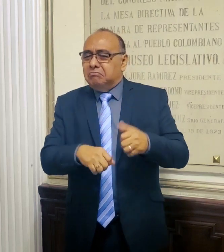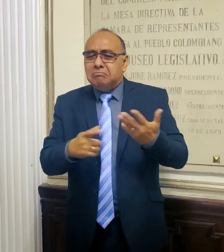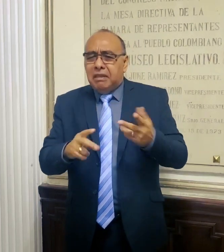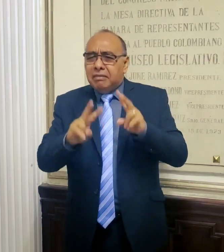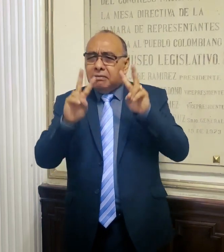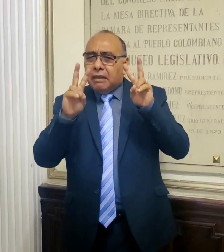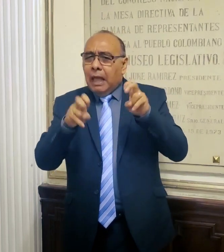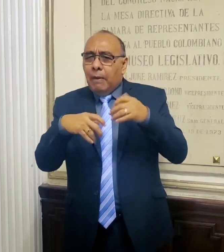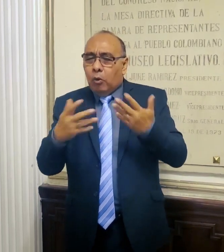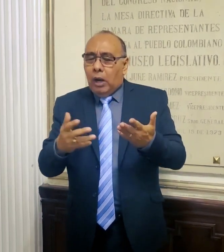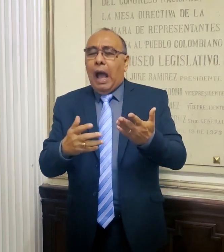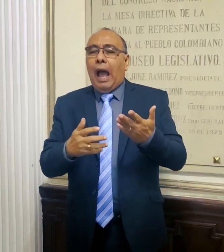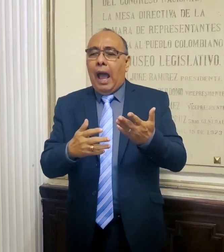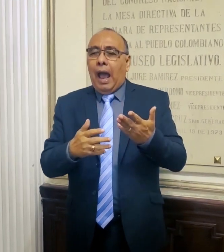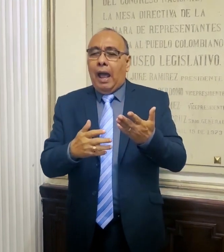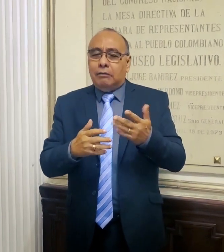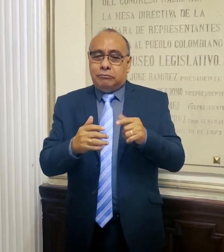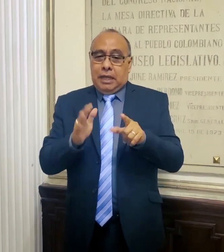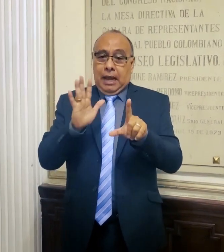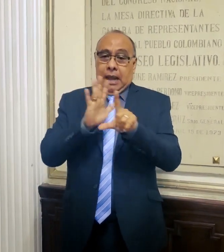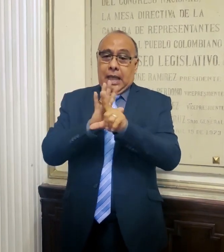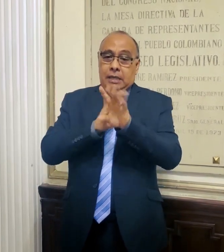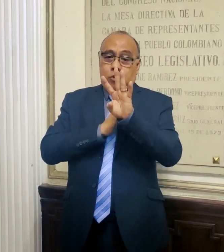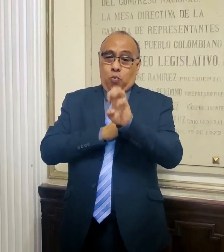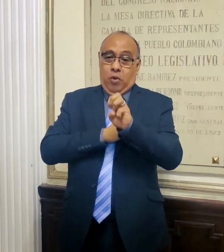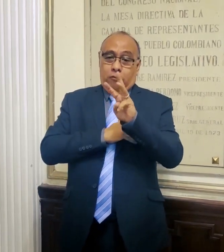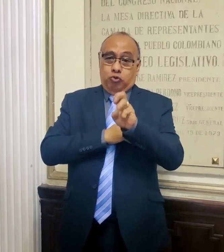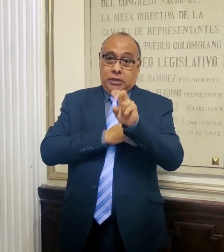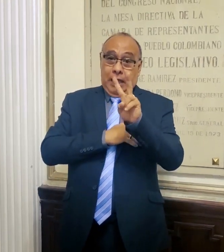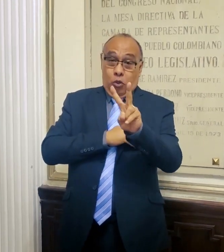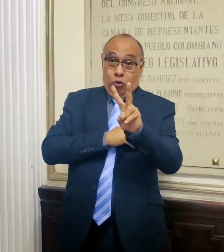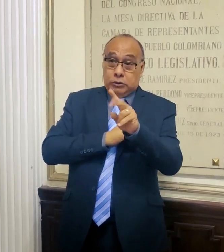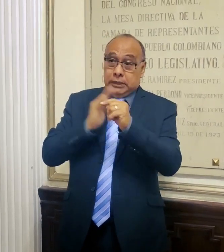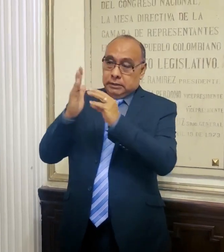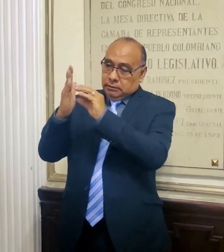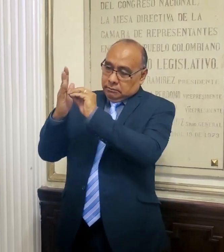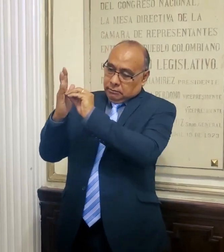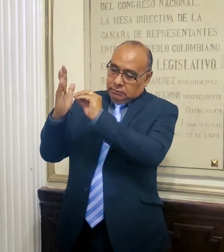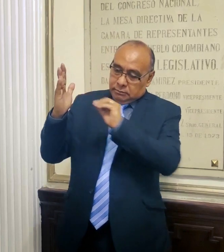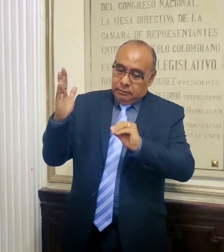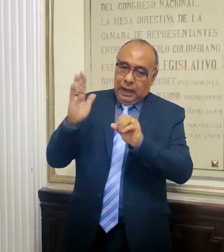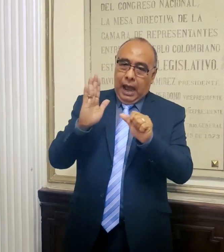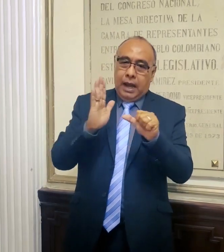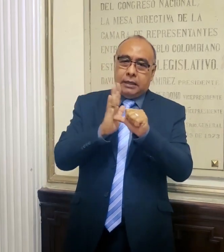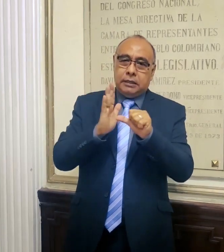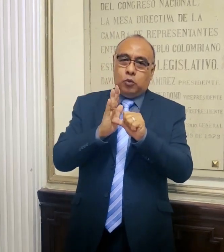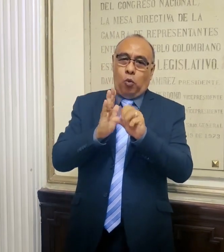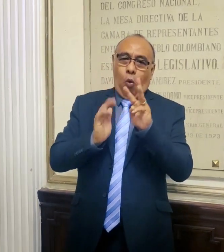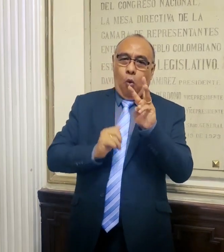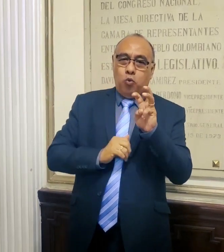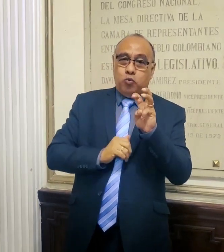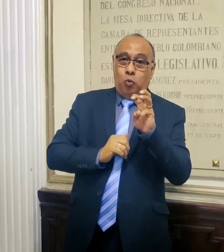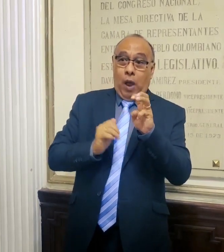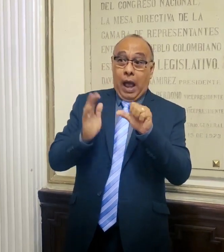realizando en abril o mayo. Este proyecto quiere modificar el artículo octavo de la ley 982.